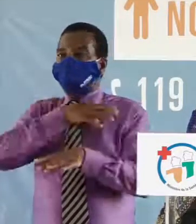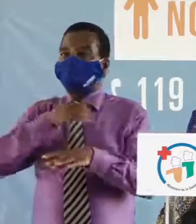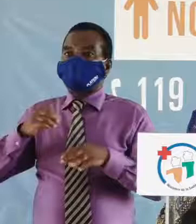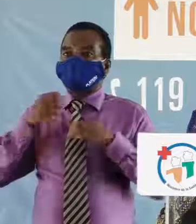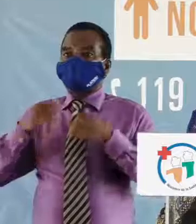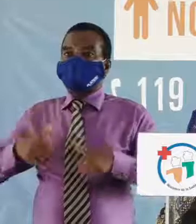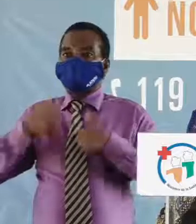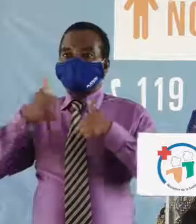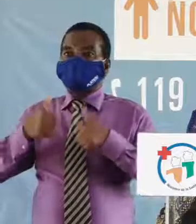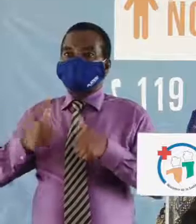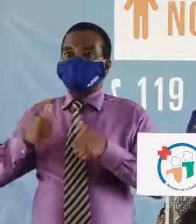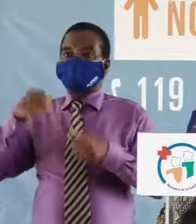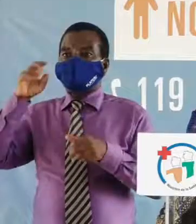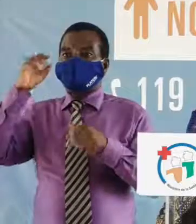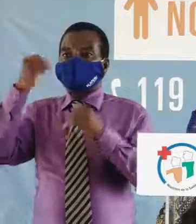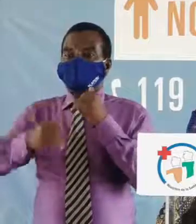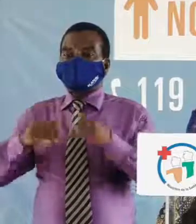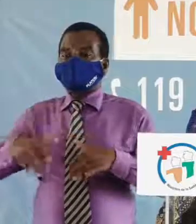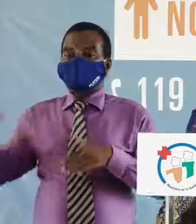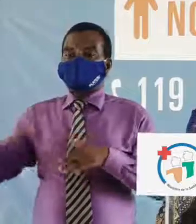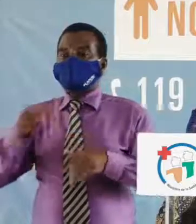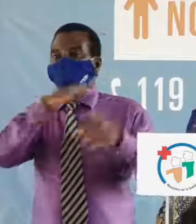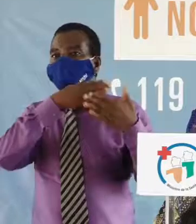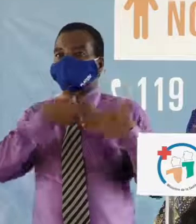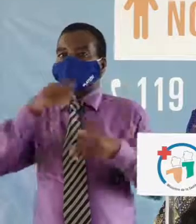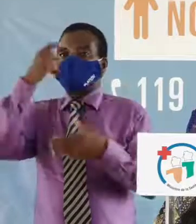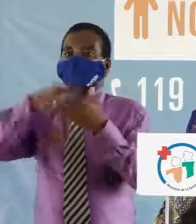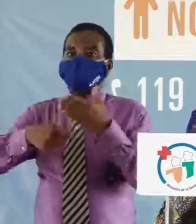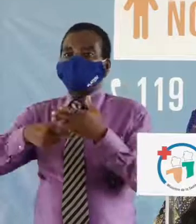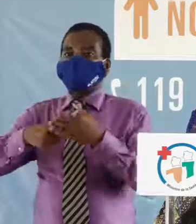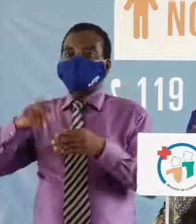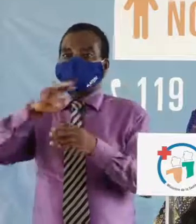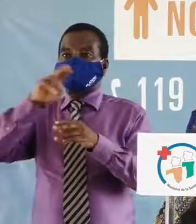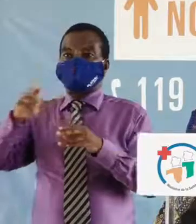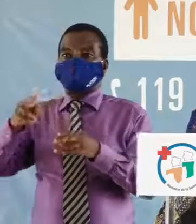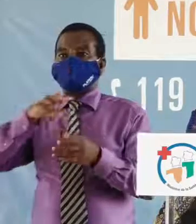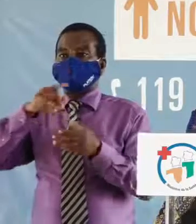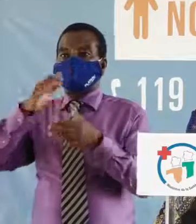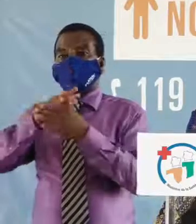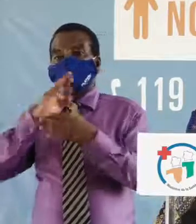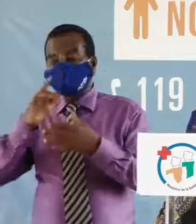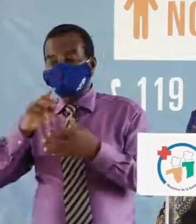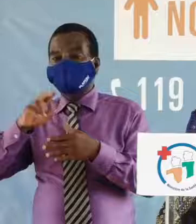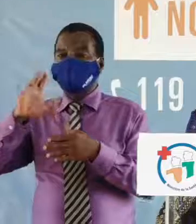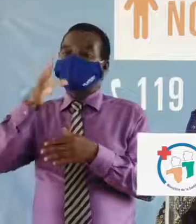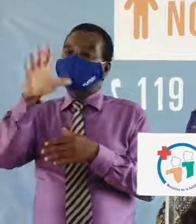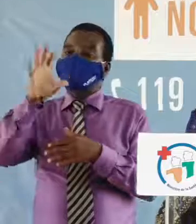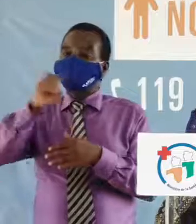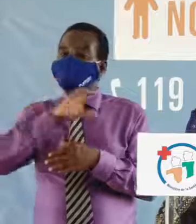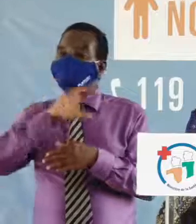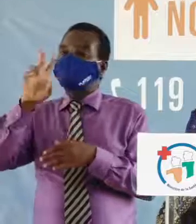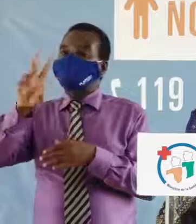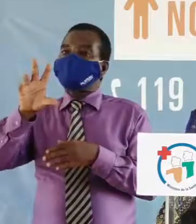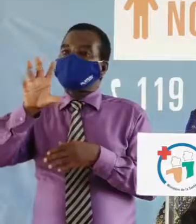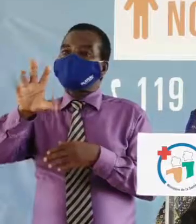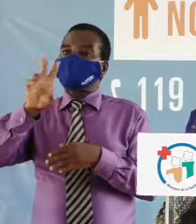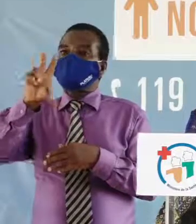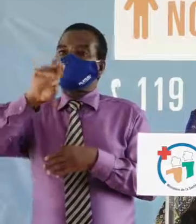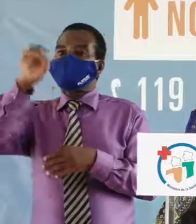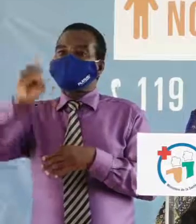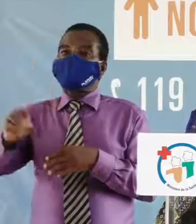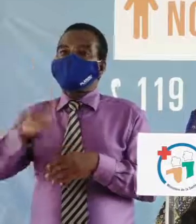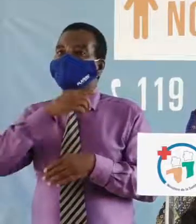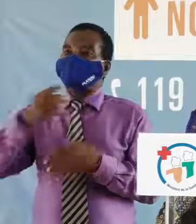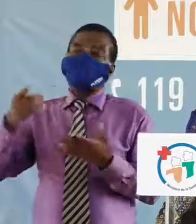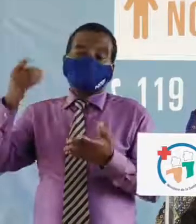déclaré guérie au terme de leur prise en charge. Le taux de positivité se situe entre 50 et 52%. La létalité demeure